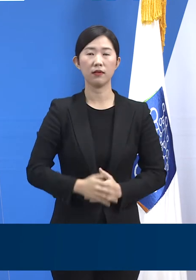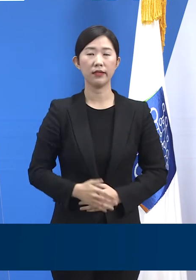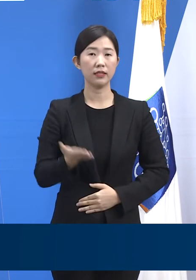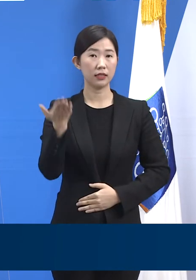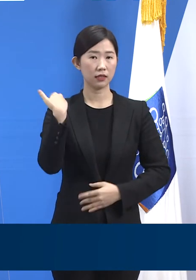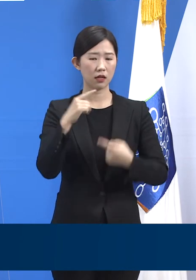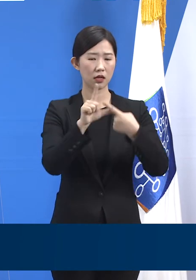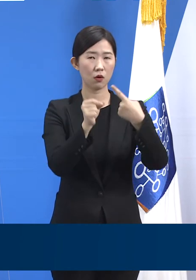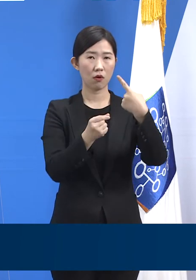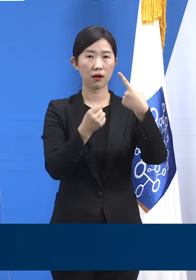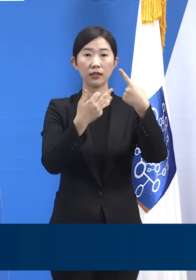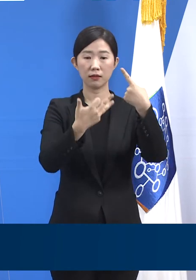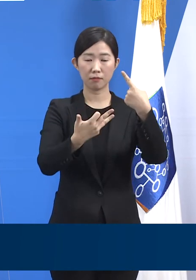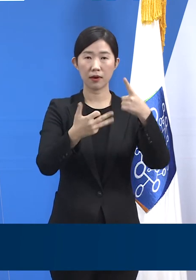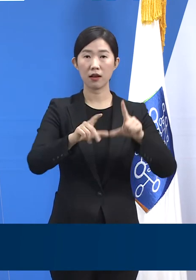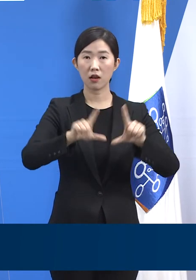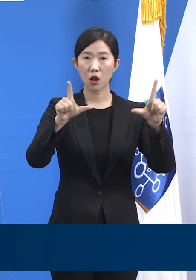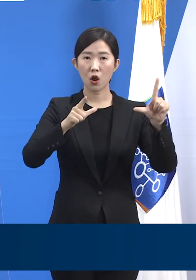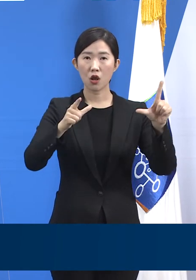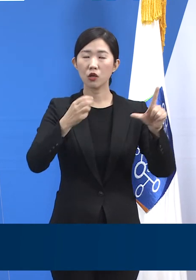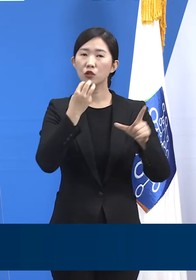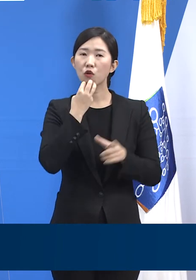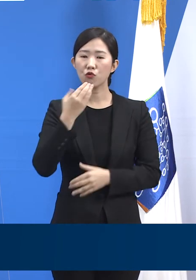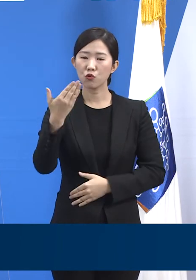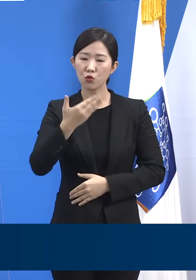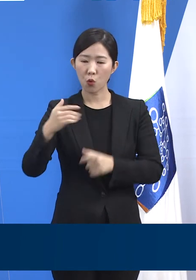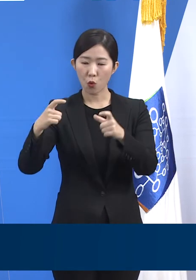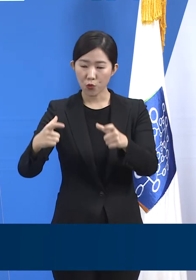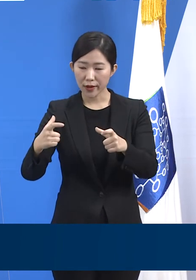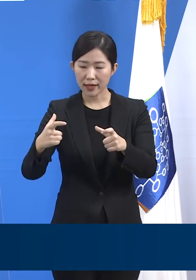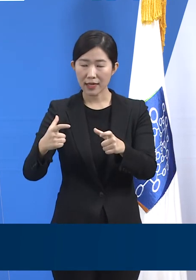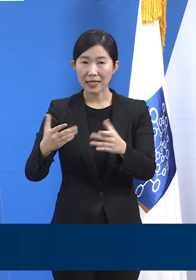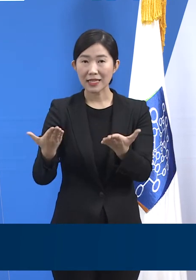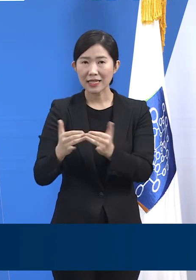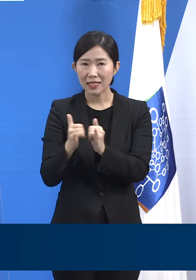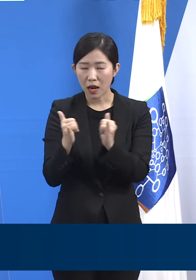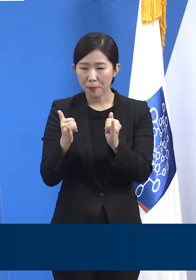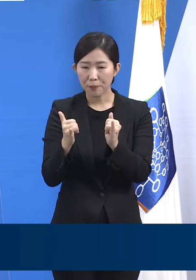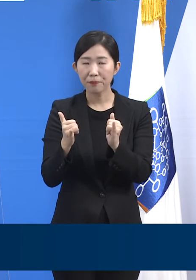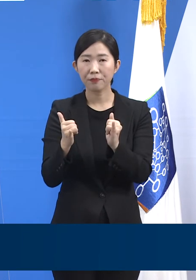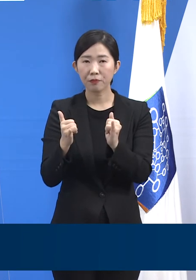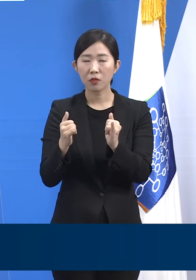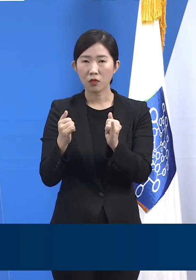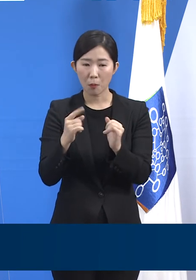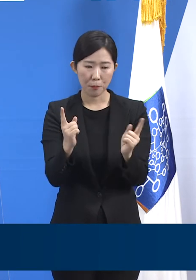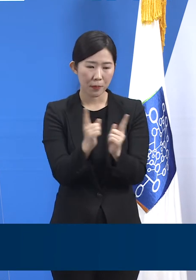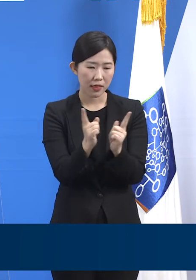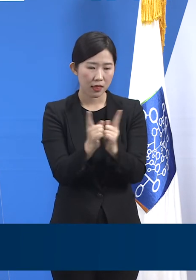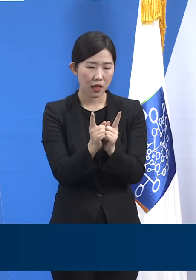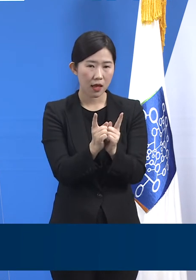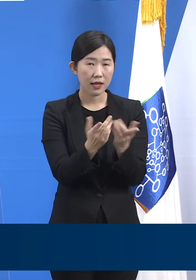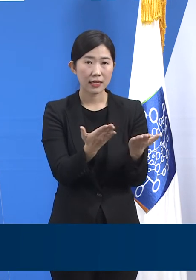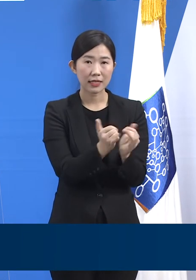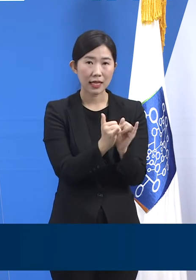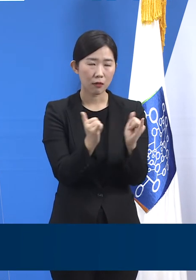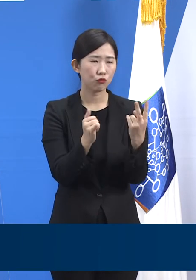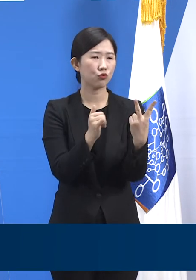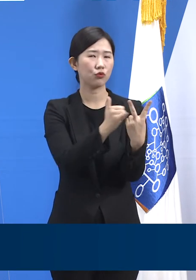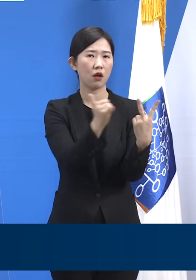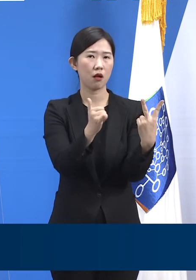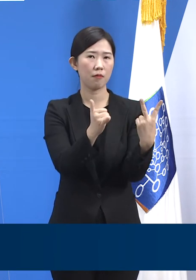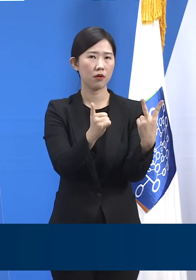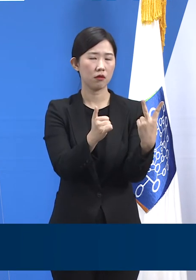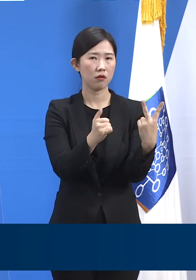1월 18일 구로구에 거주하는 확진자 직원과 접촉한 직원 2명이 19일에 최초